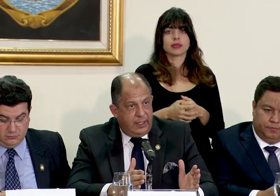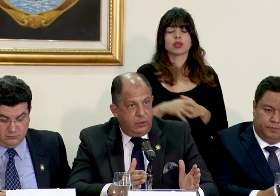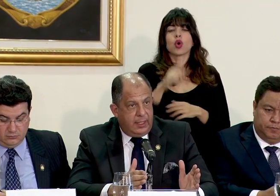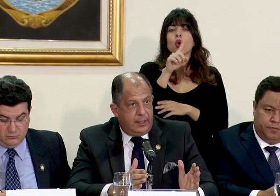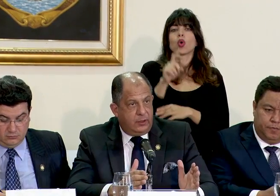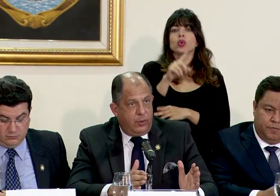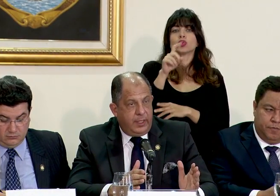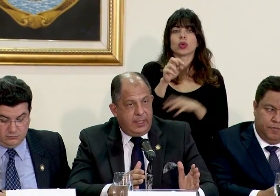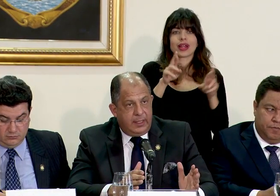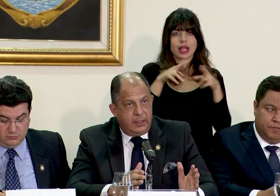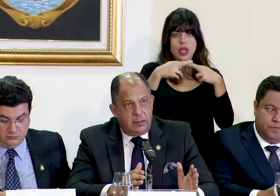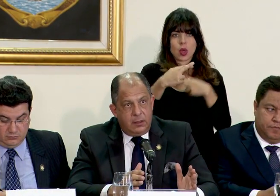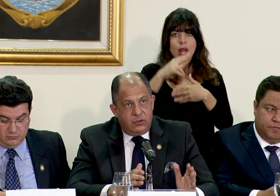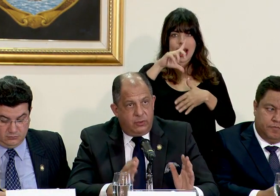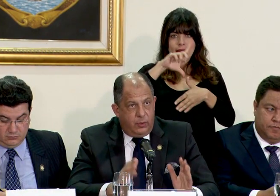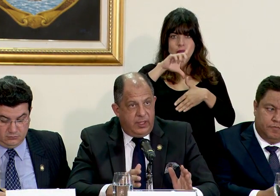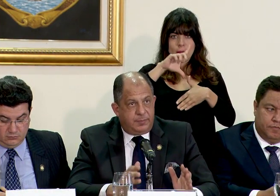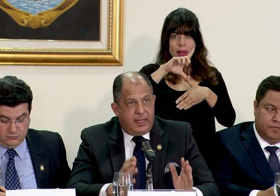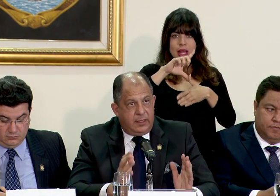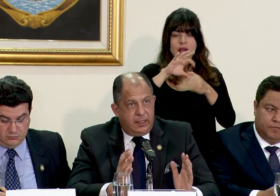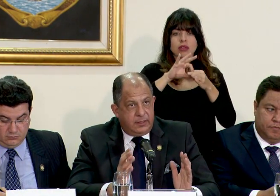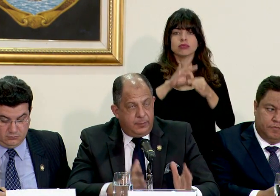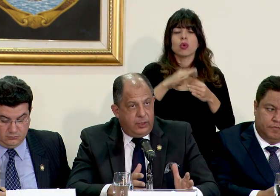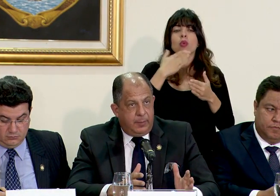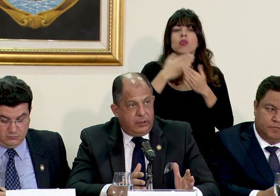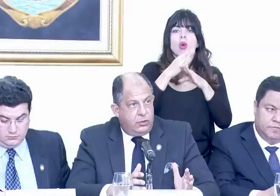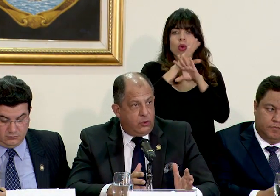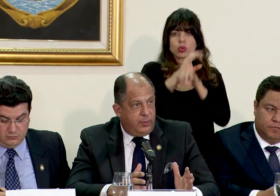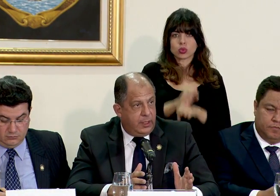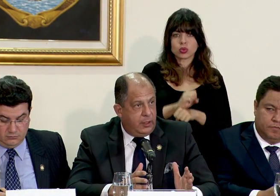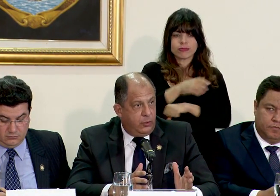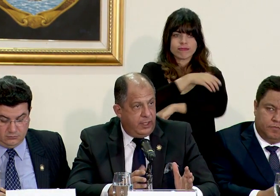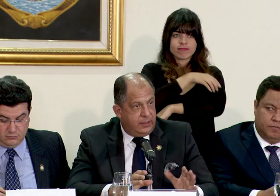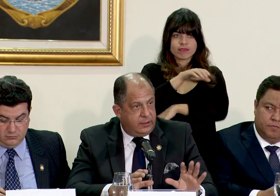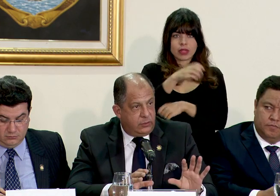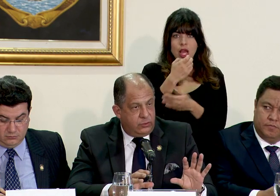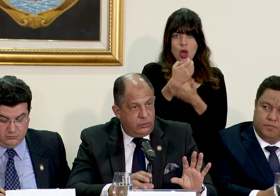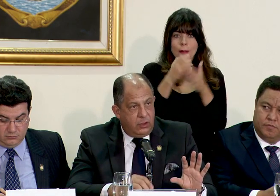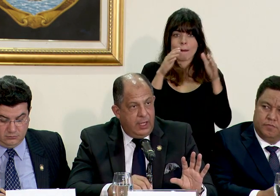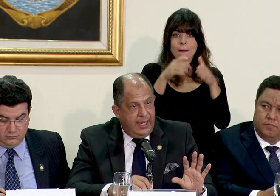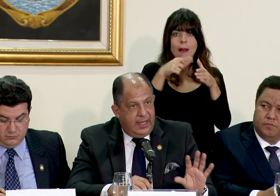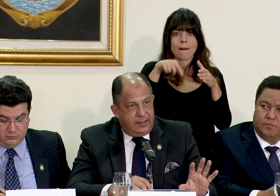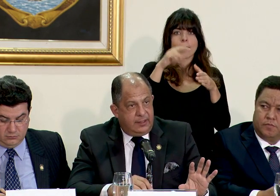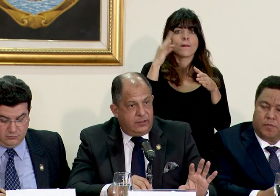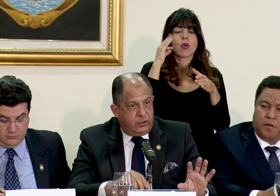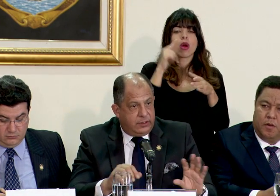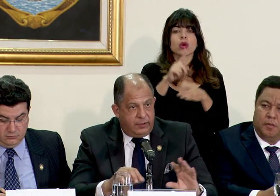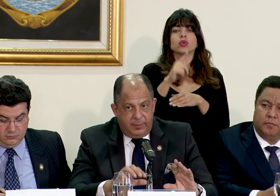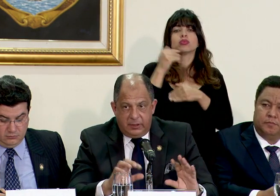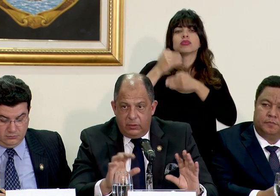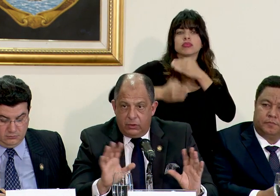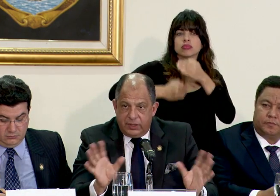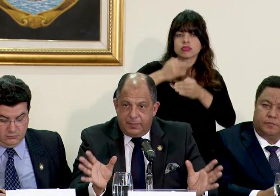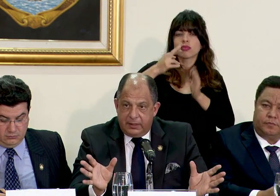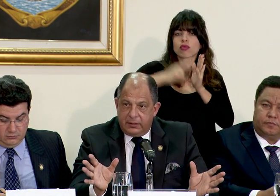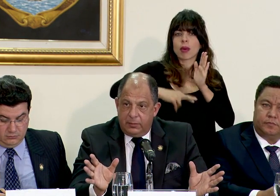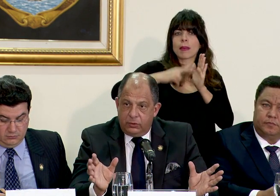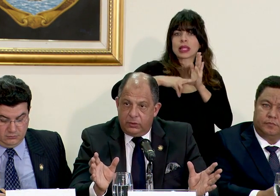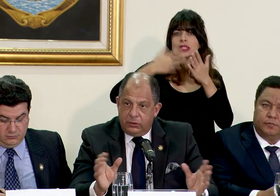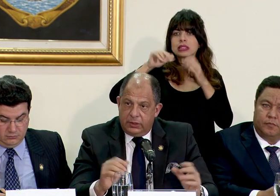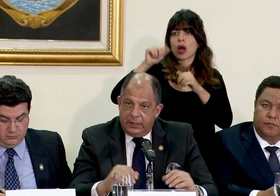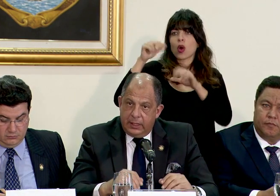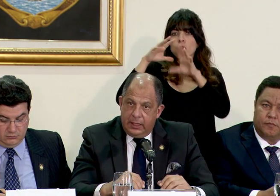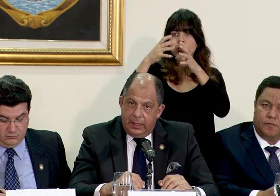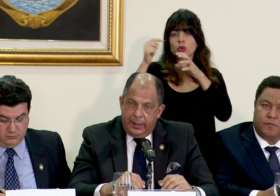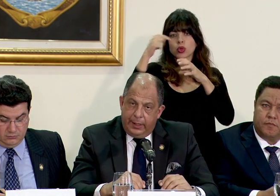consulta regional latinoamericana sobre buenas prácticas y empoderamiento económico de las mujeres. Esto es un ejercicio que se ha repetido en otras partes